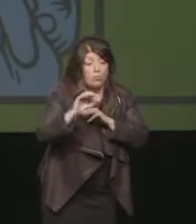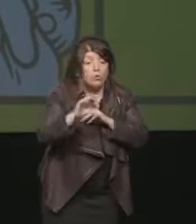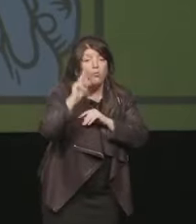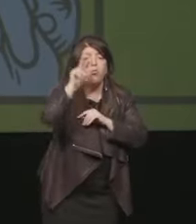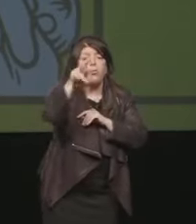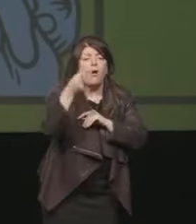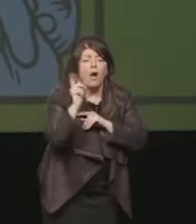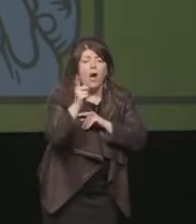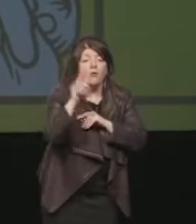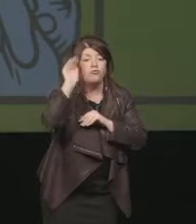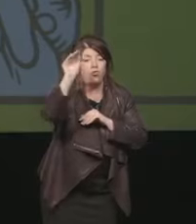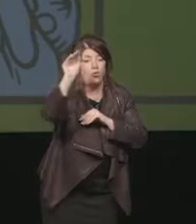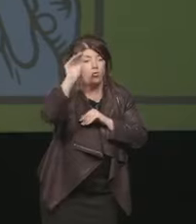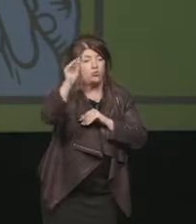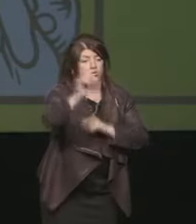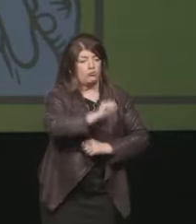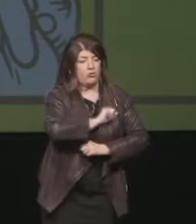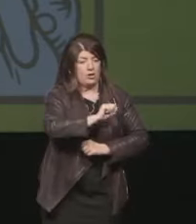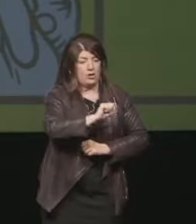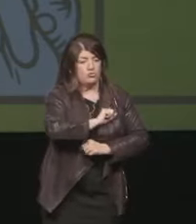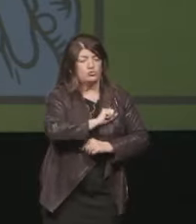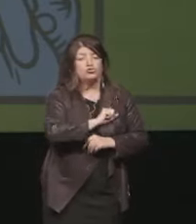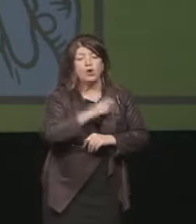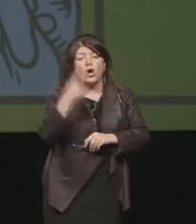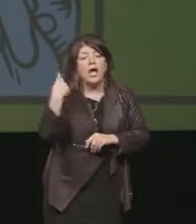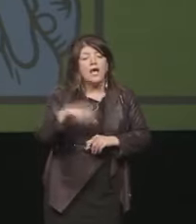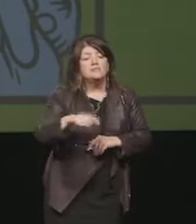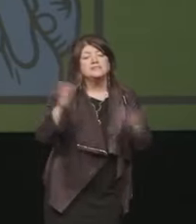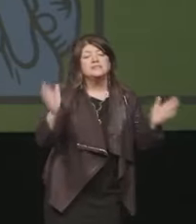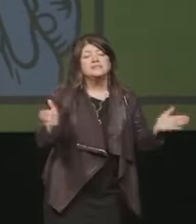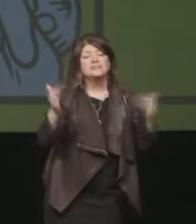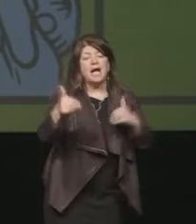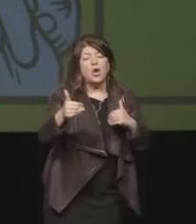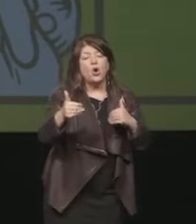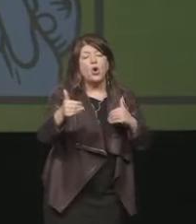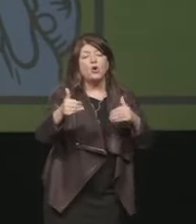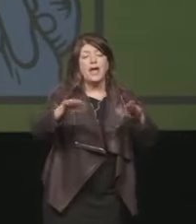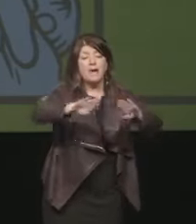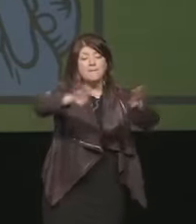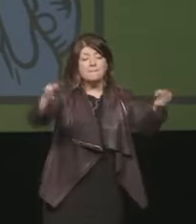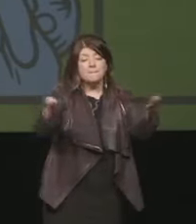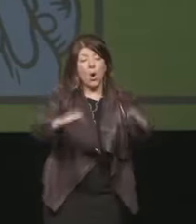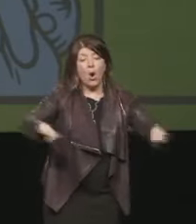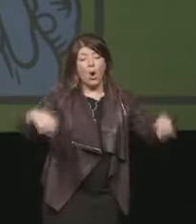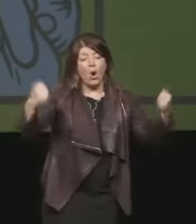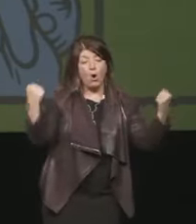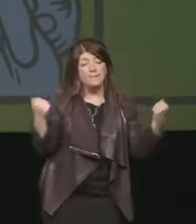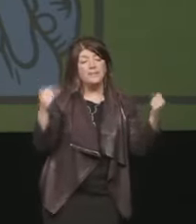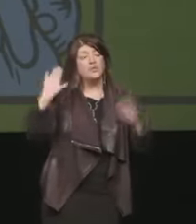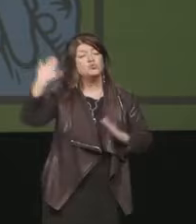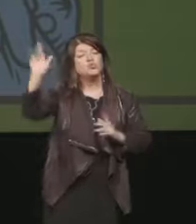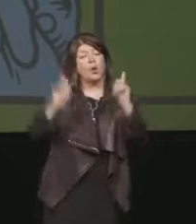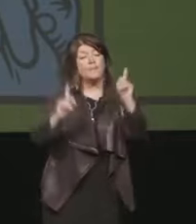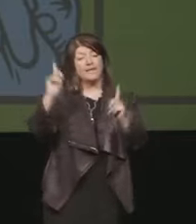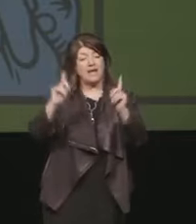Non ci saranno i 400 mili visitatori del Salone del Mobile di Milano, ma credetemi, saranno comunque numeri da capogiro.